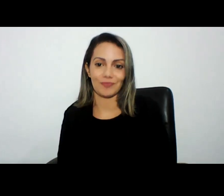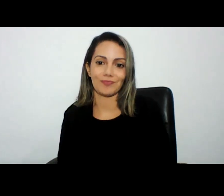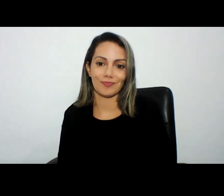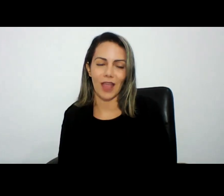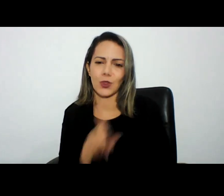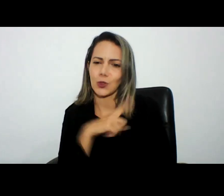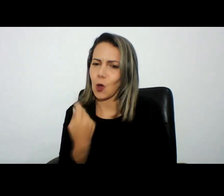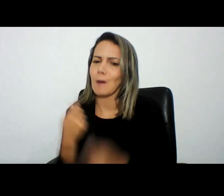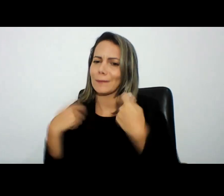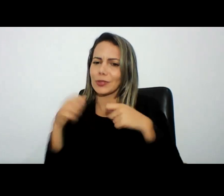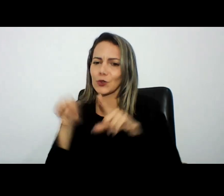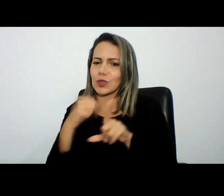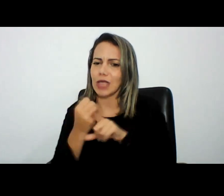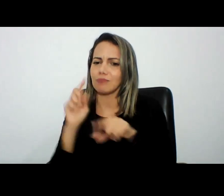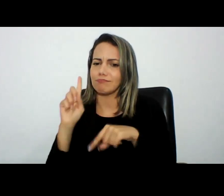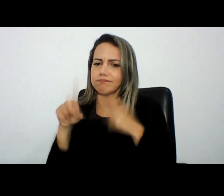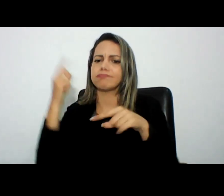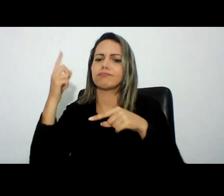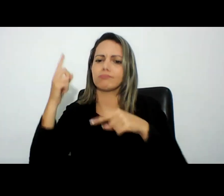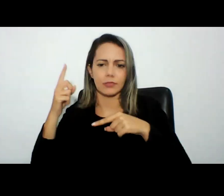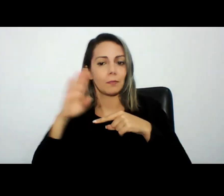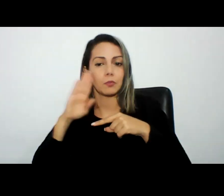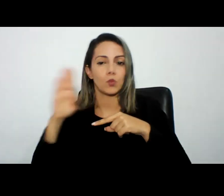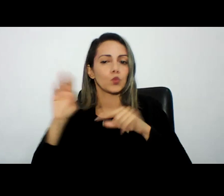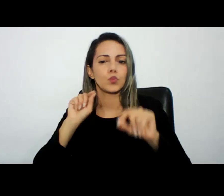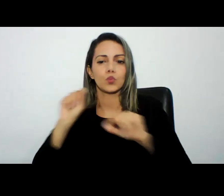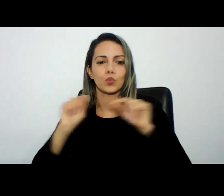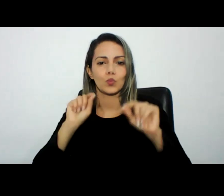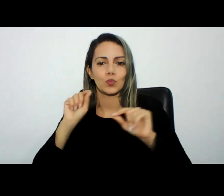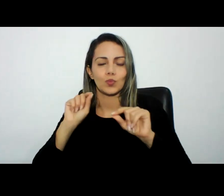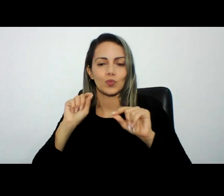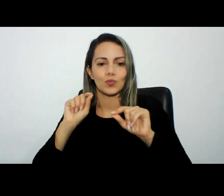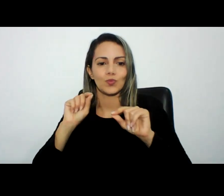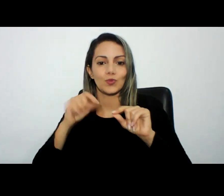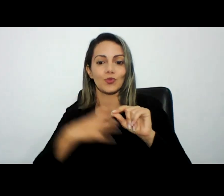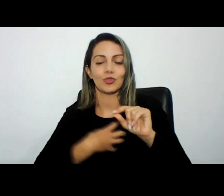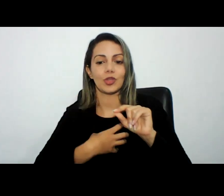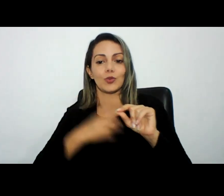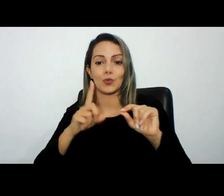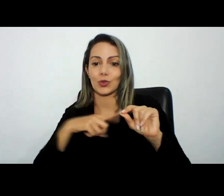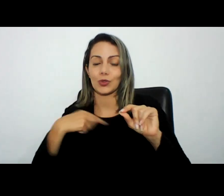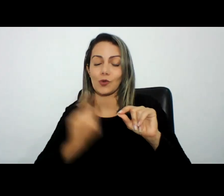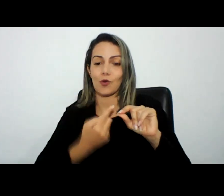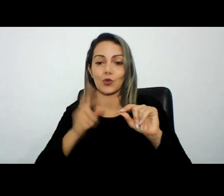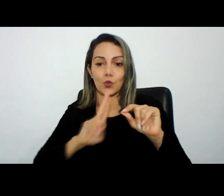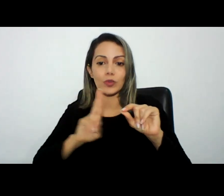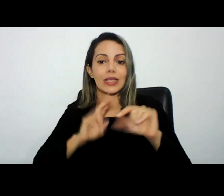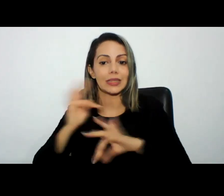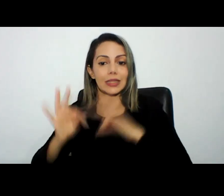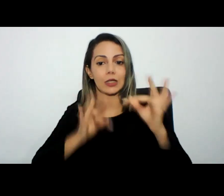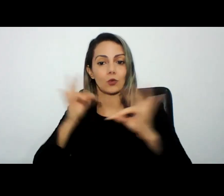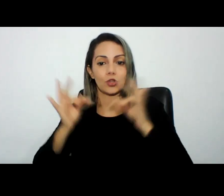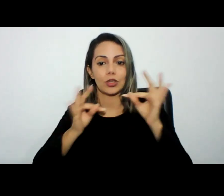sociedade inclusive nos mecanismos que nós utilizamos nas tecnologias que nós adotamos